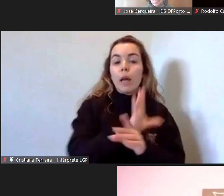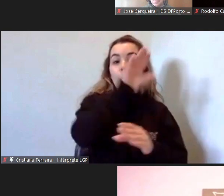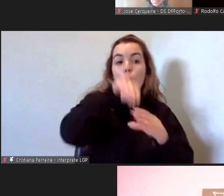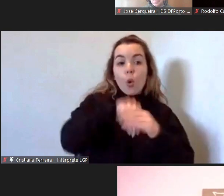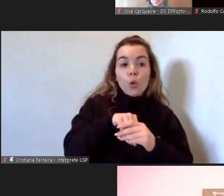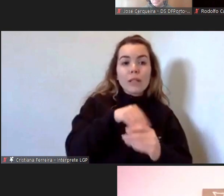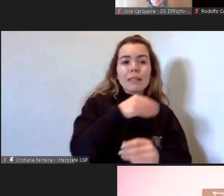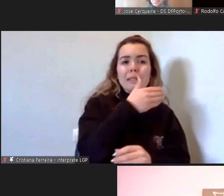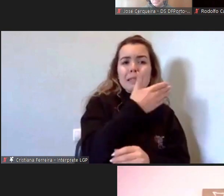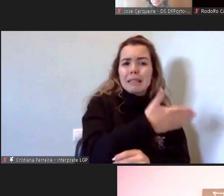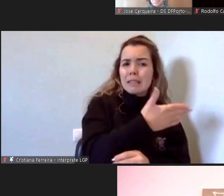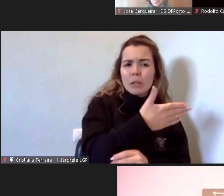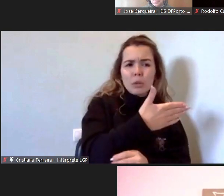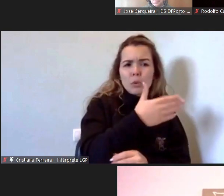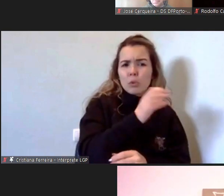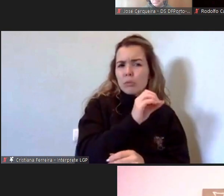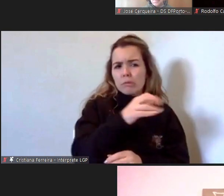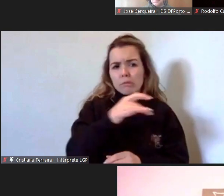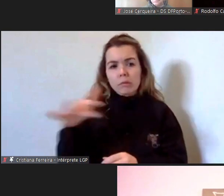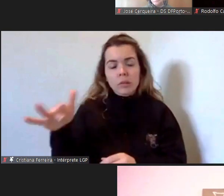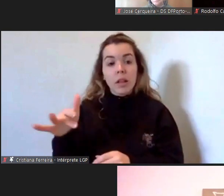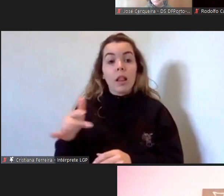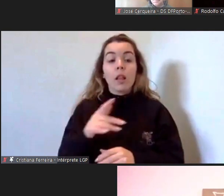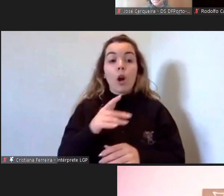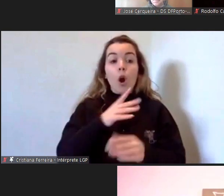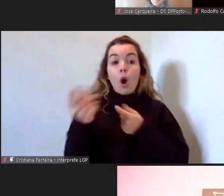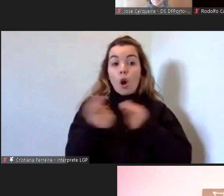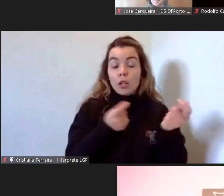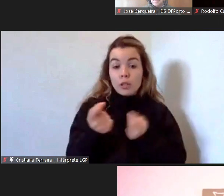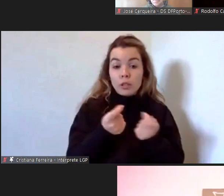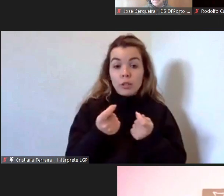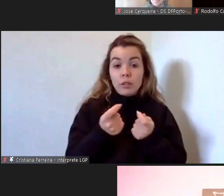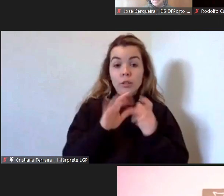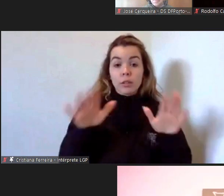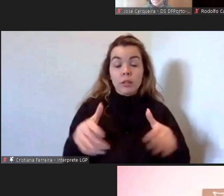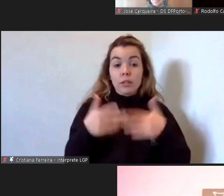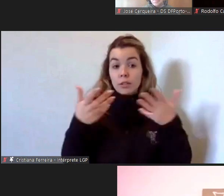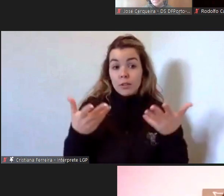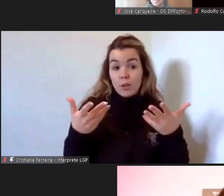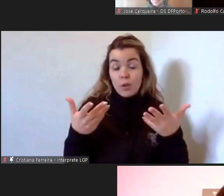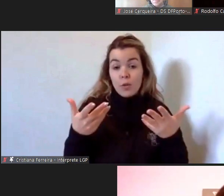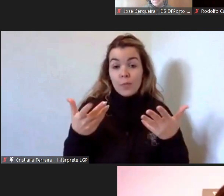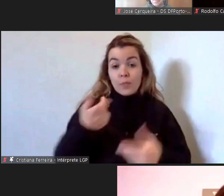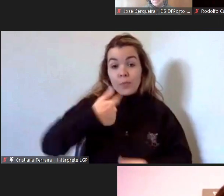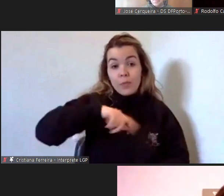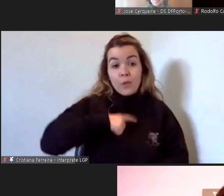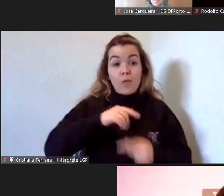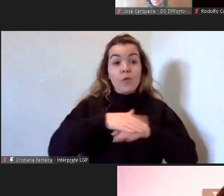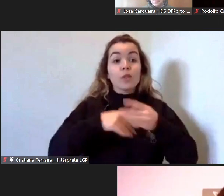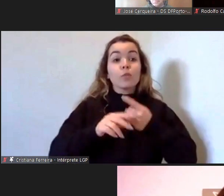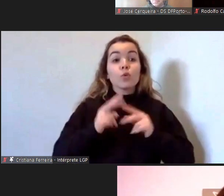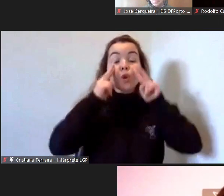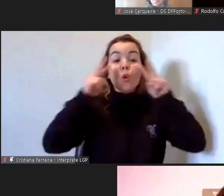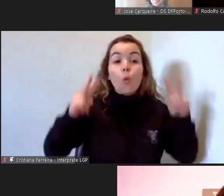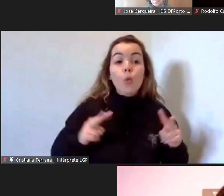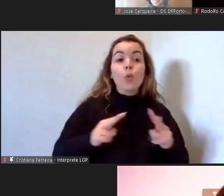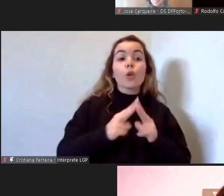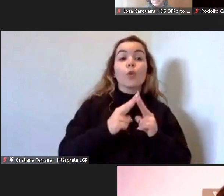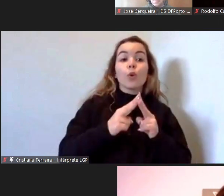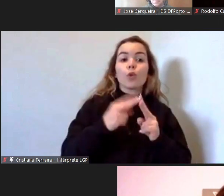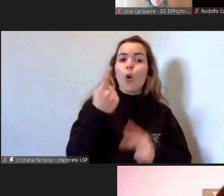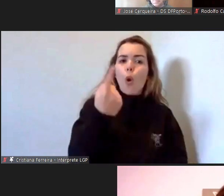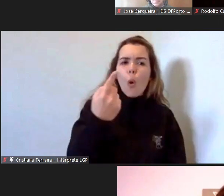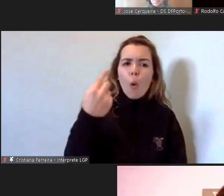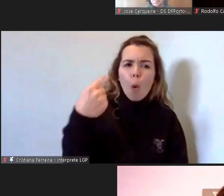organizações e e os miúdos e fazemos um encontro anual só não houve na altura da